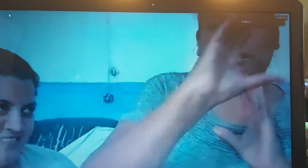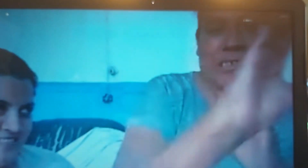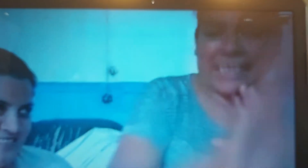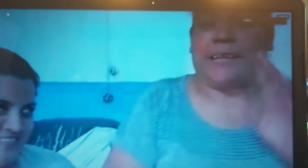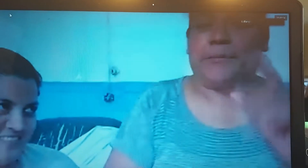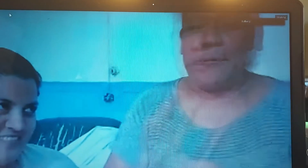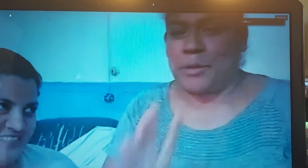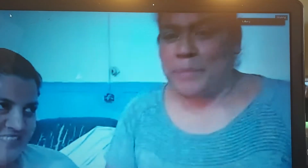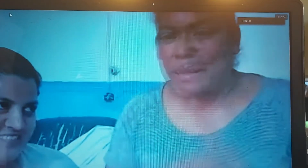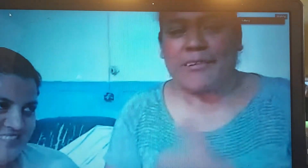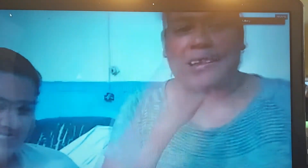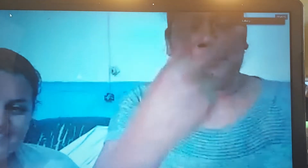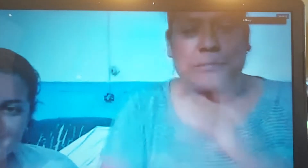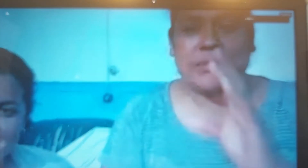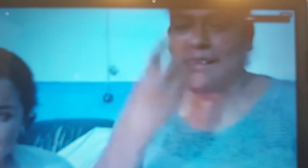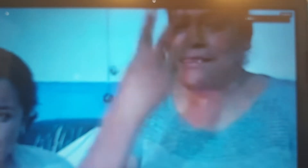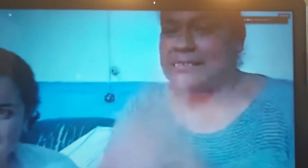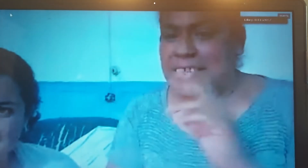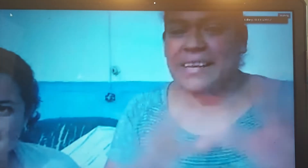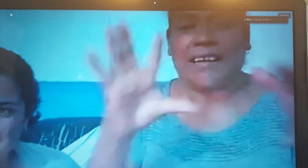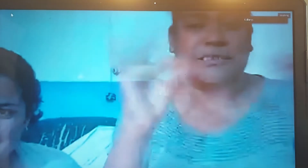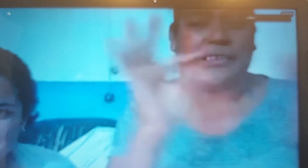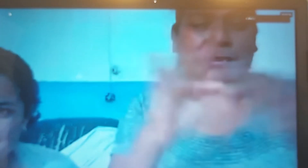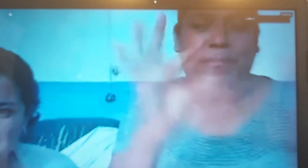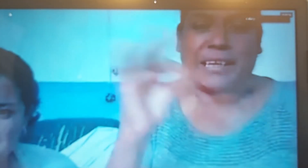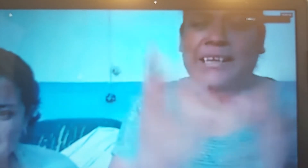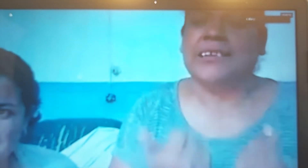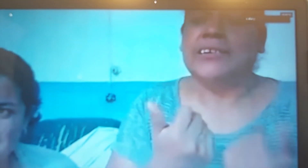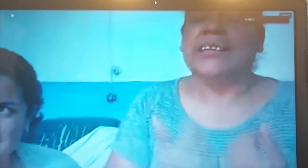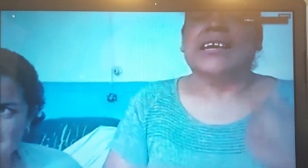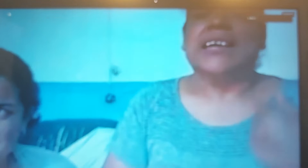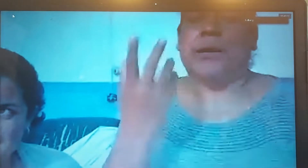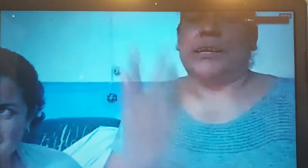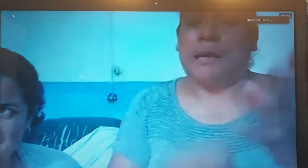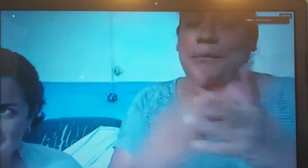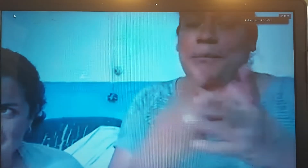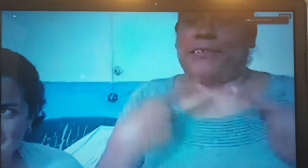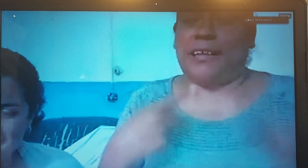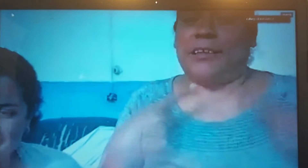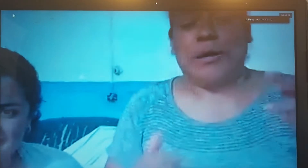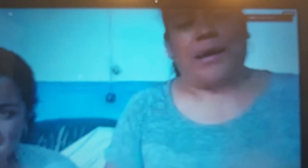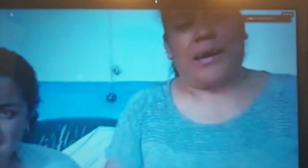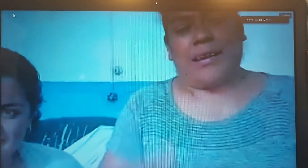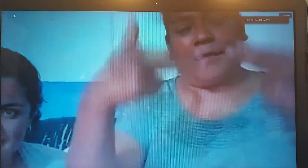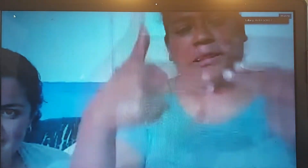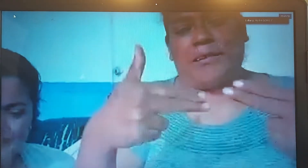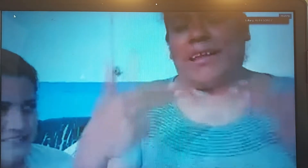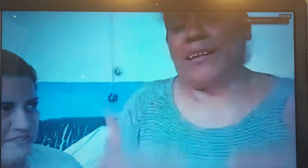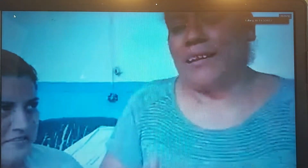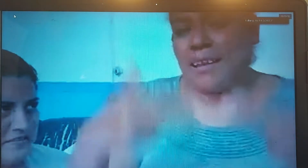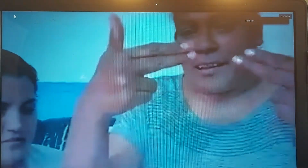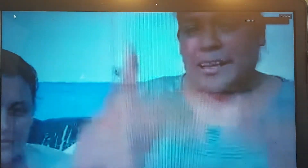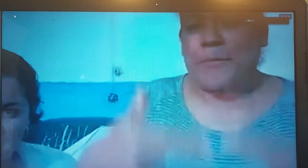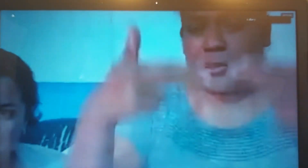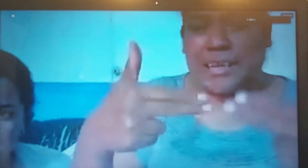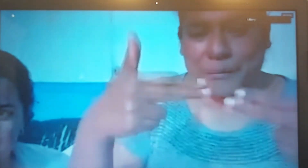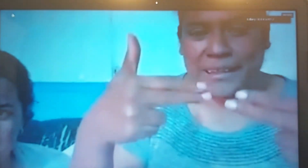esta crema va primero, la segunda, la tercera, le estoy explicando y bueno, una persona nueva allá en la videollamada